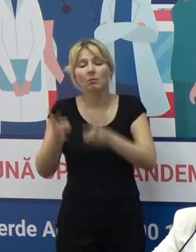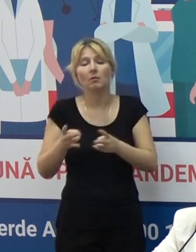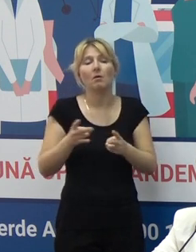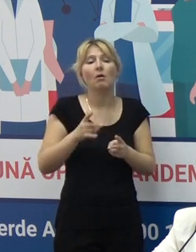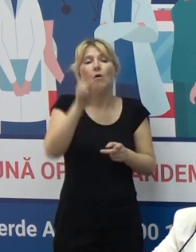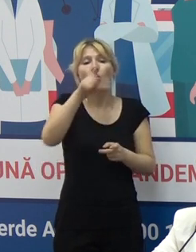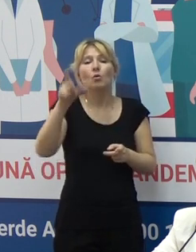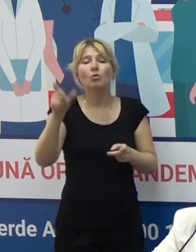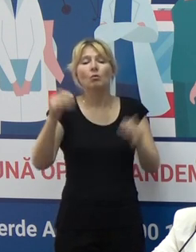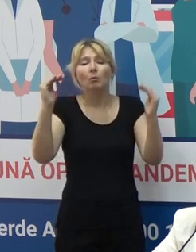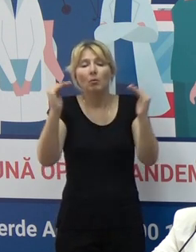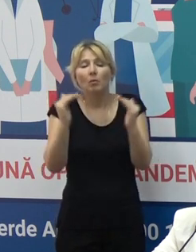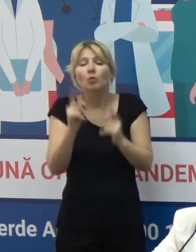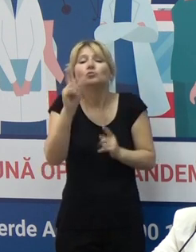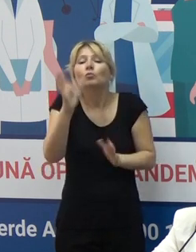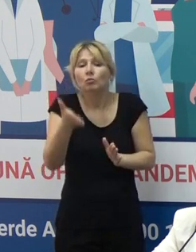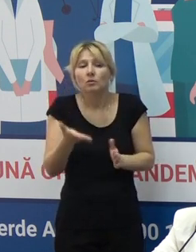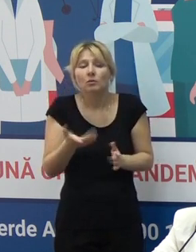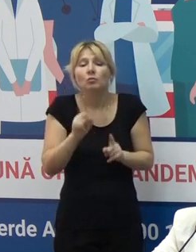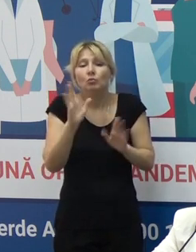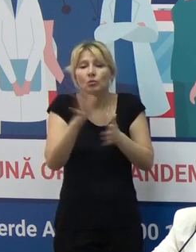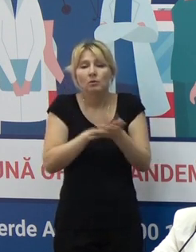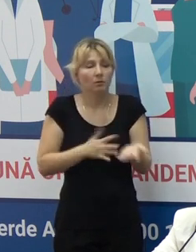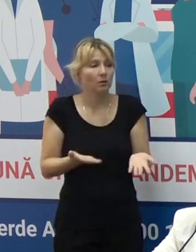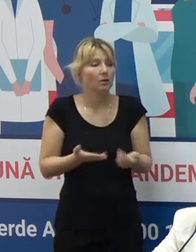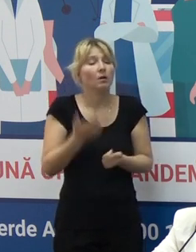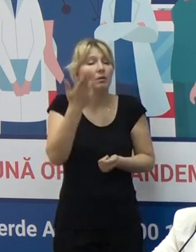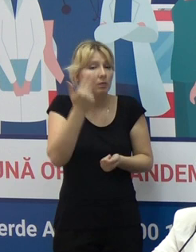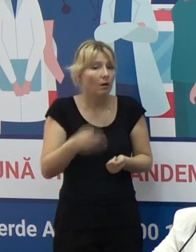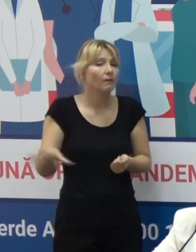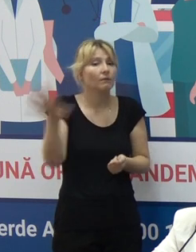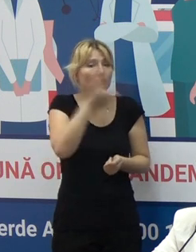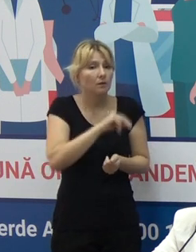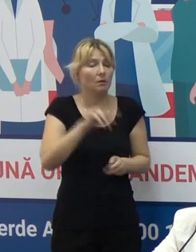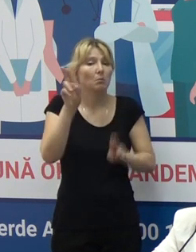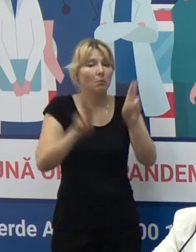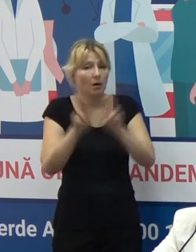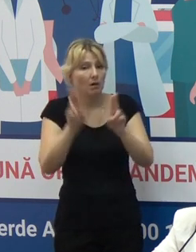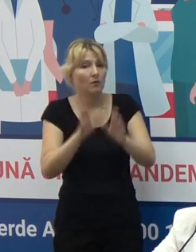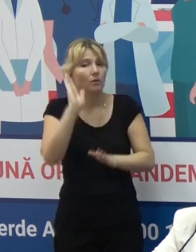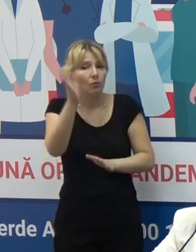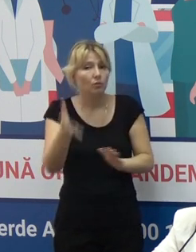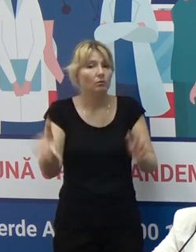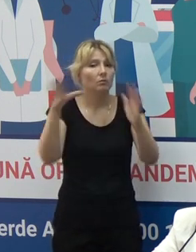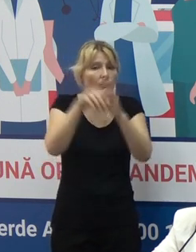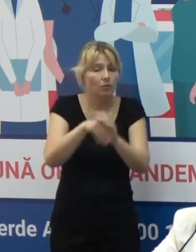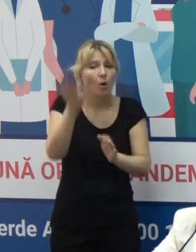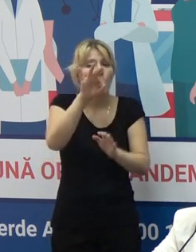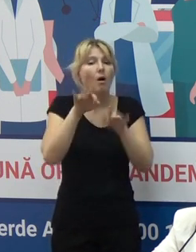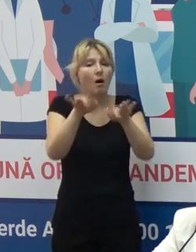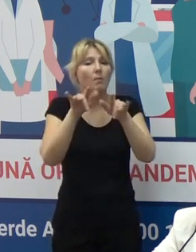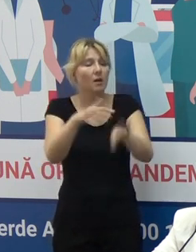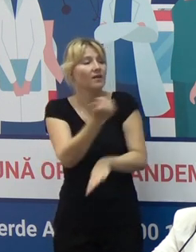asignalizaturi scade? Sigur, toate măsurile, inclusiv verularea campaniei de